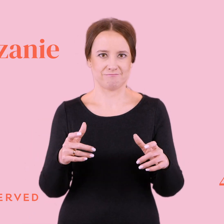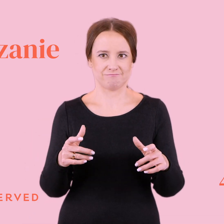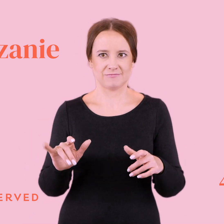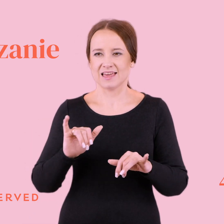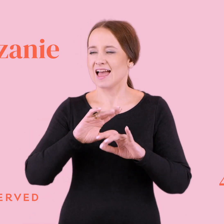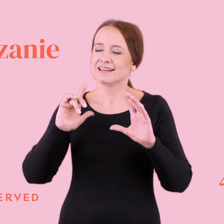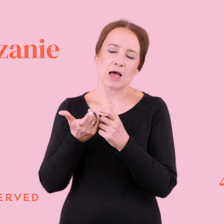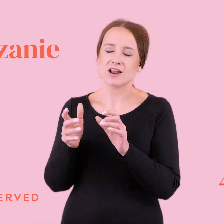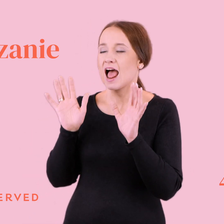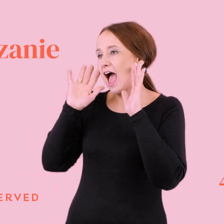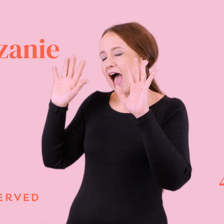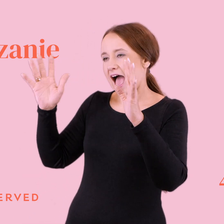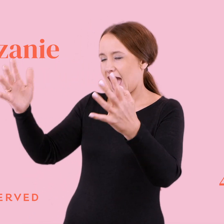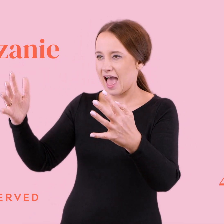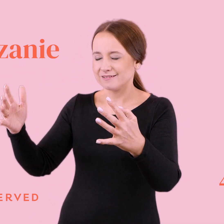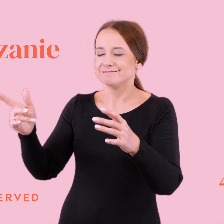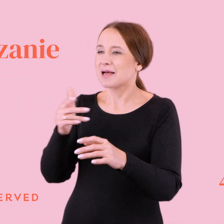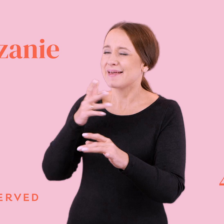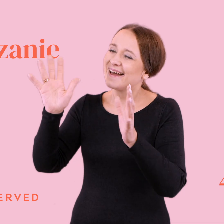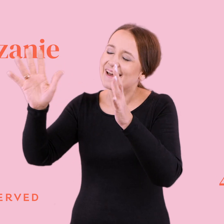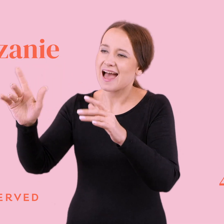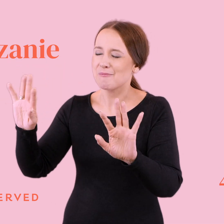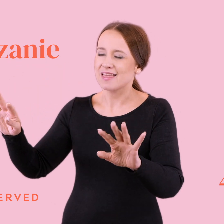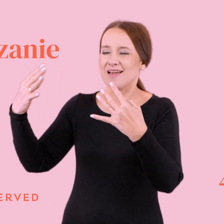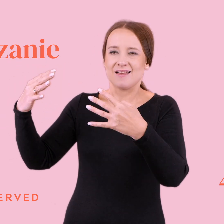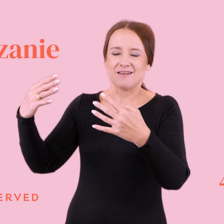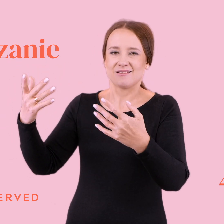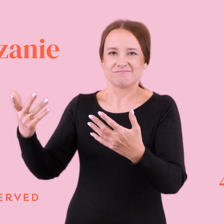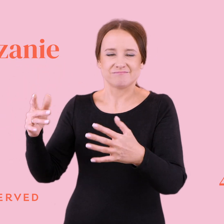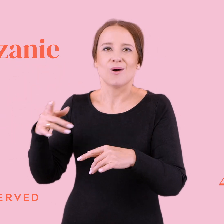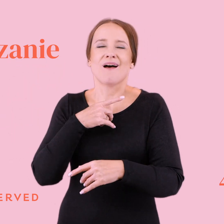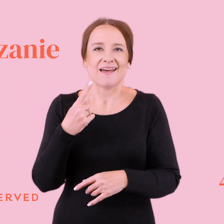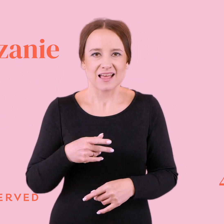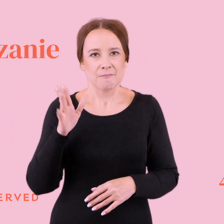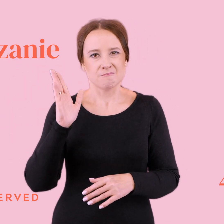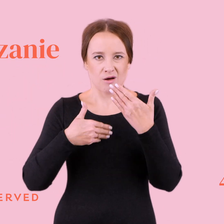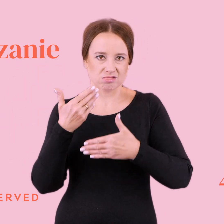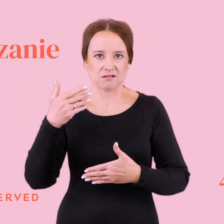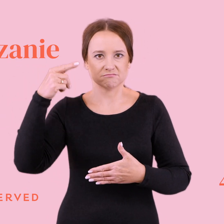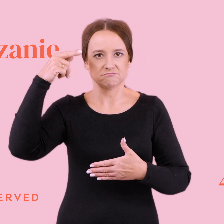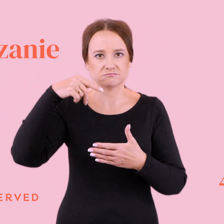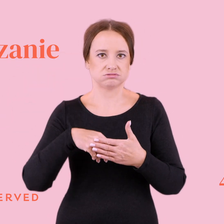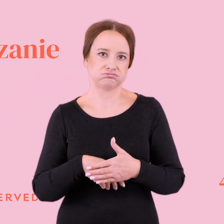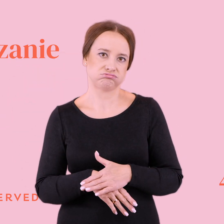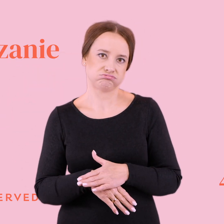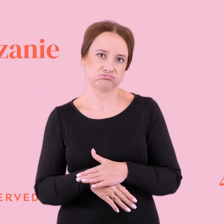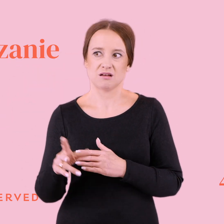dookoła niej, poświęci, kurwa, uwagę, jest ekstra. Ale potem przychodzi taki znowu zjazd. Bo on się znowu, ta osoba, przestaje odzywać